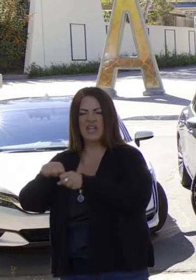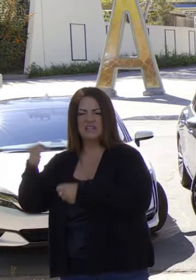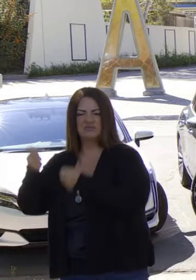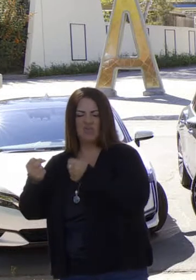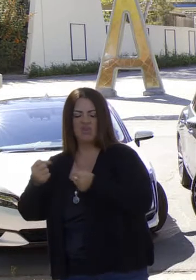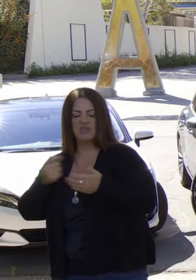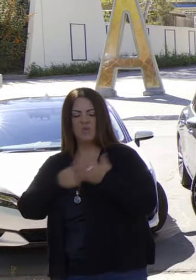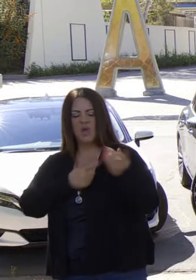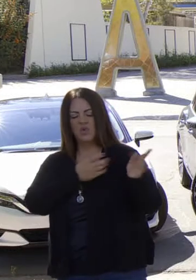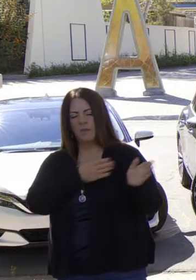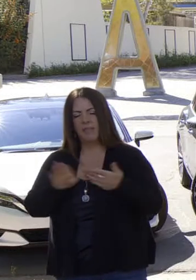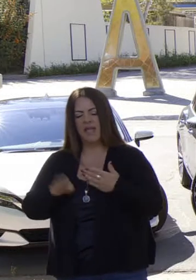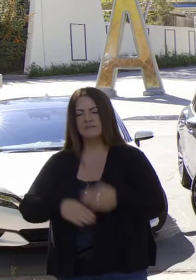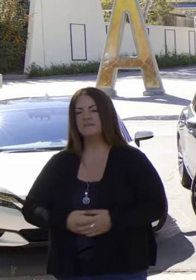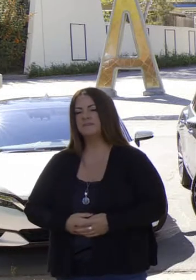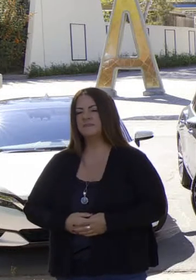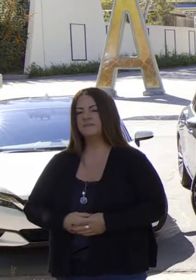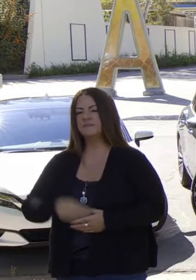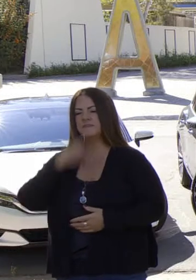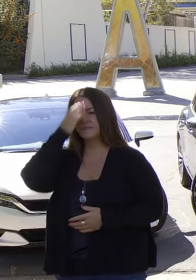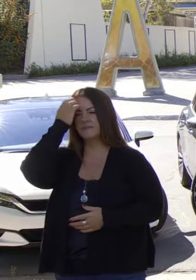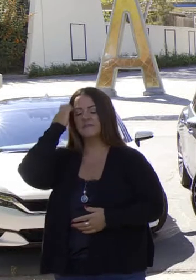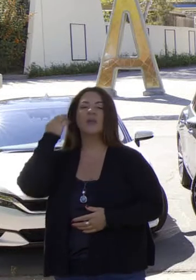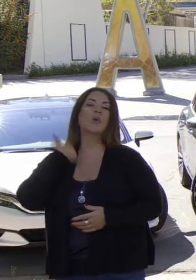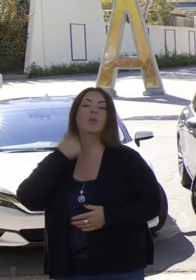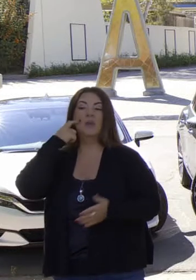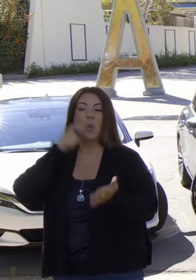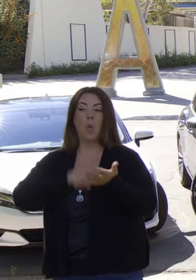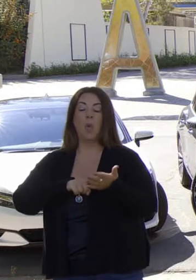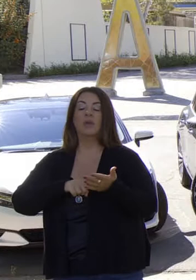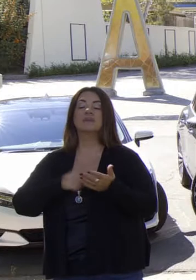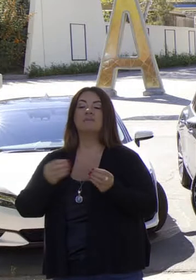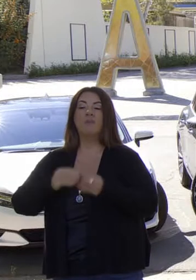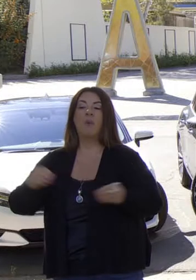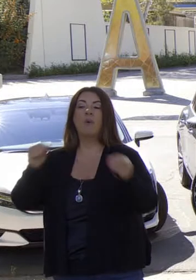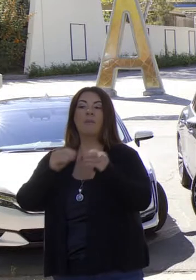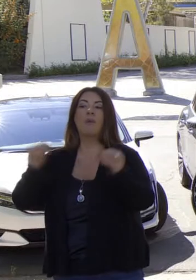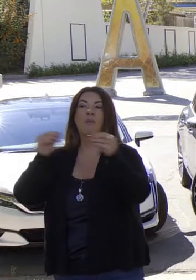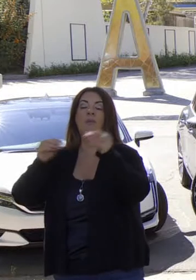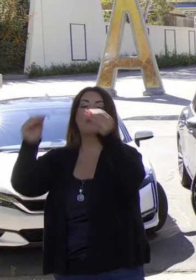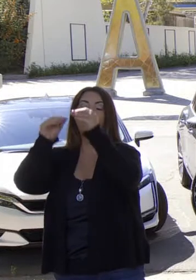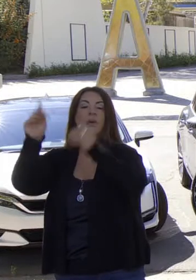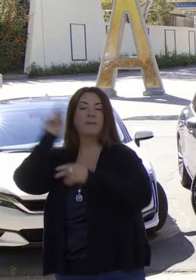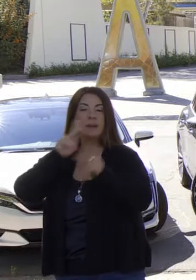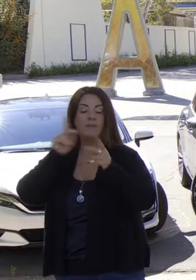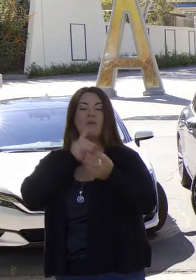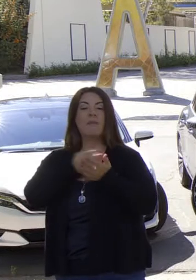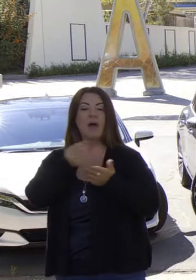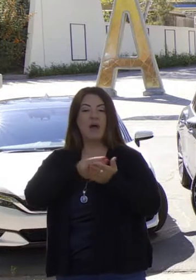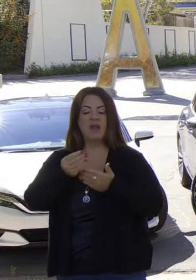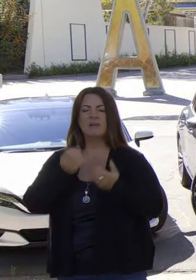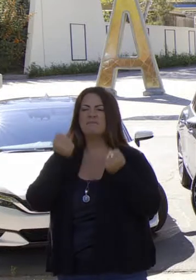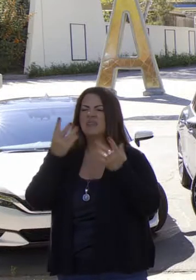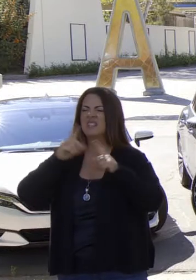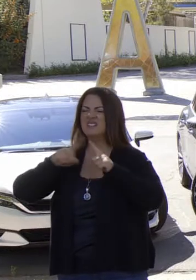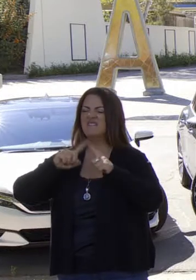50% del mercado en Estados Unidos. La adaptación es importante en el estado, ha crecido de forma exponente en los últimos años. Hay más modelos, más